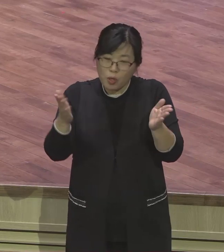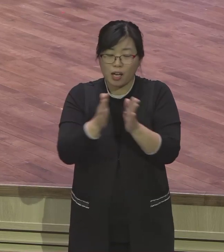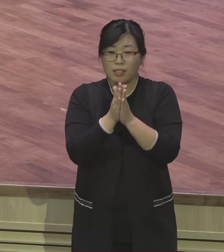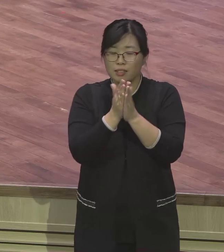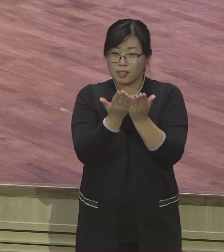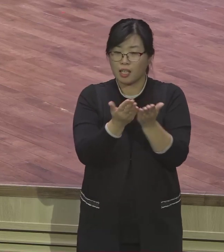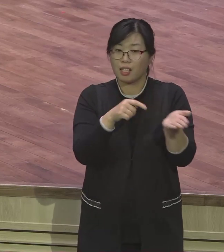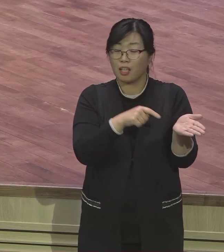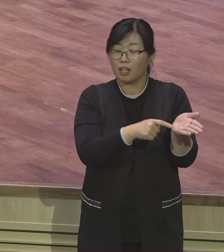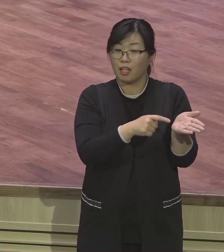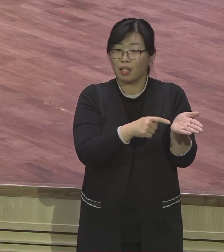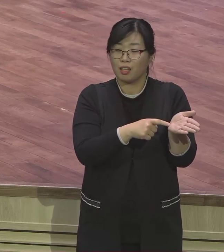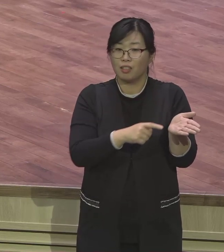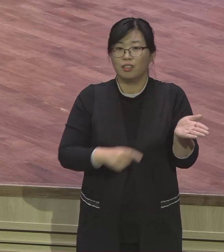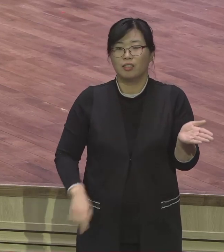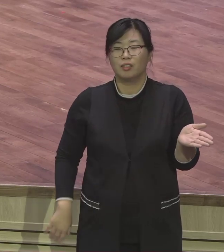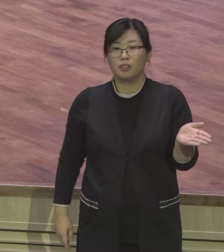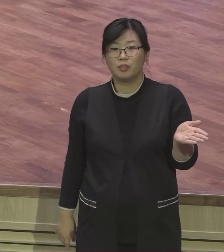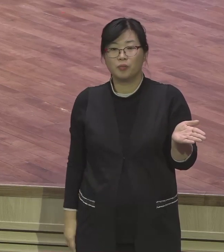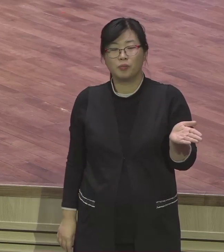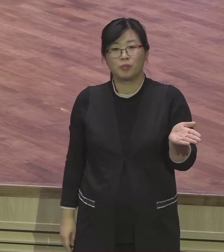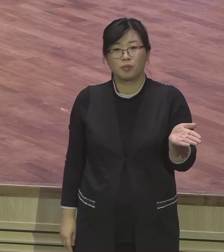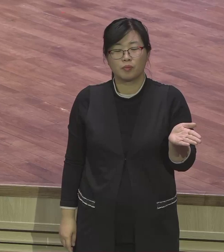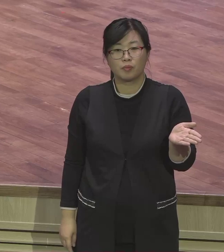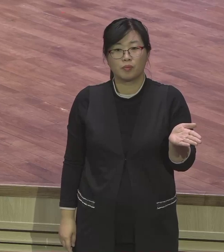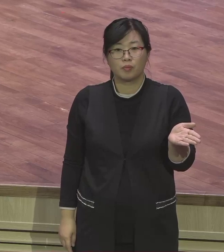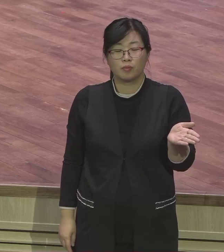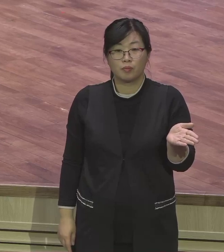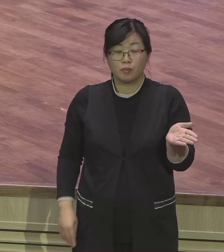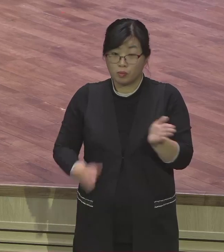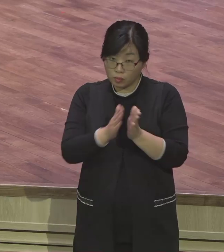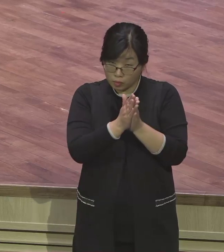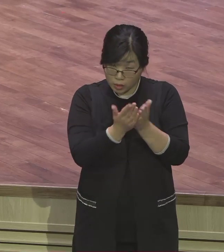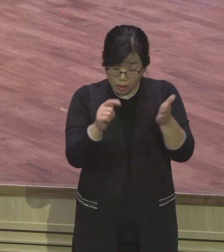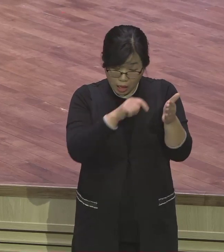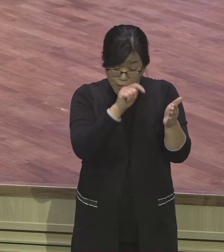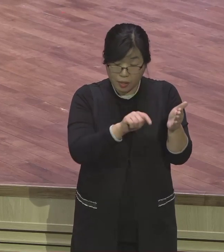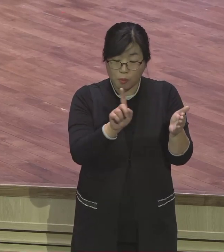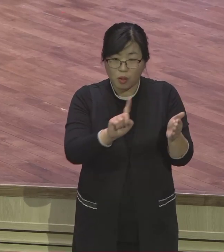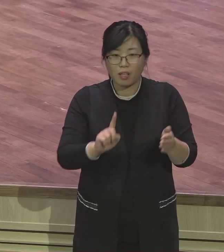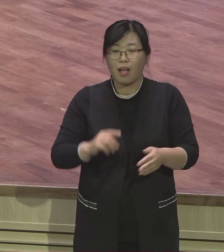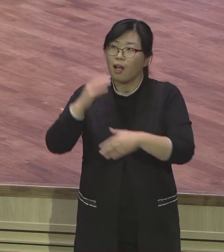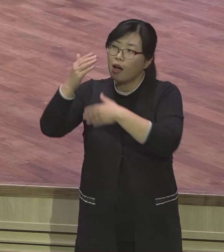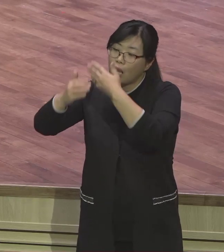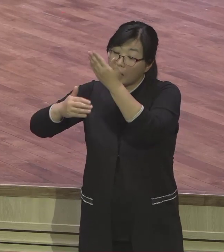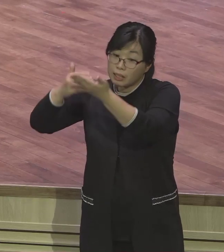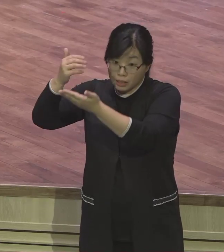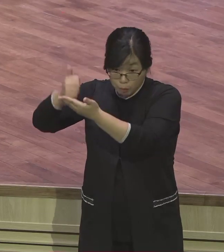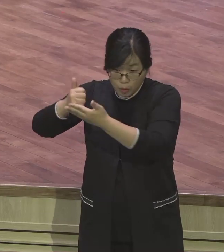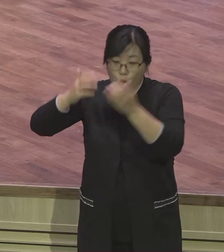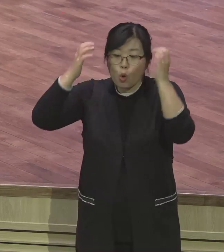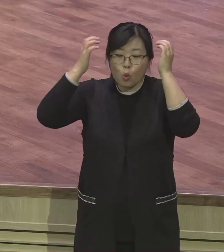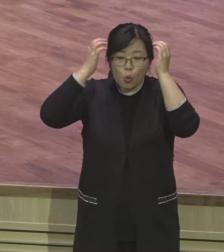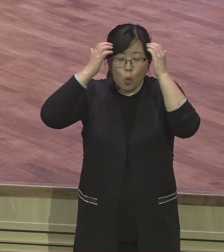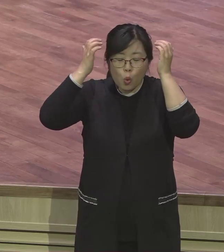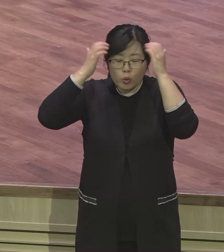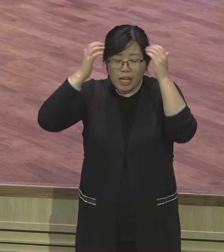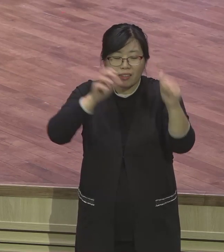고난에 대해서 이런 고백했습니다 하나님은 고난을 통해 우리를 연단하신다 하나님은 자신의